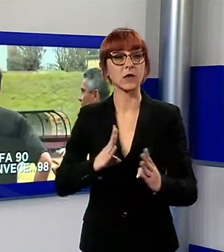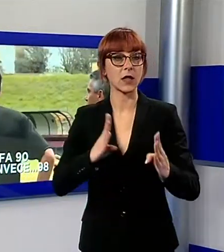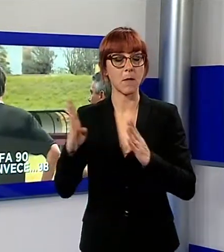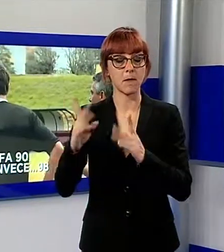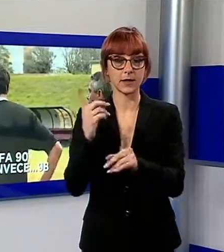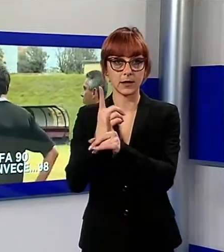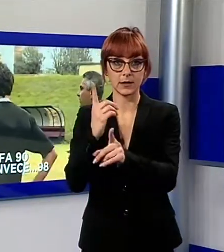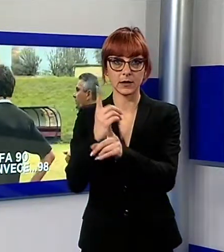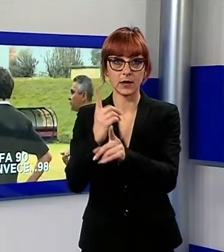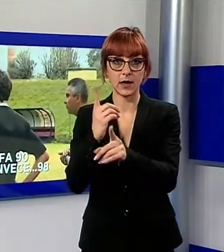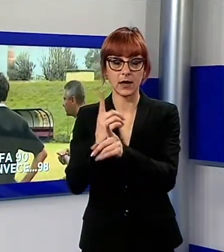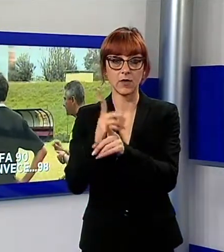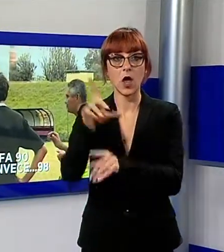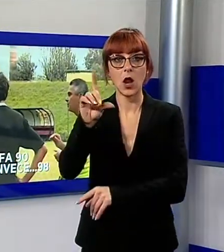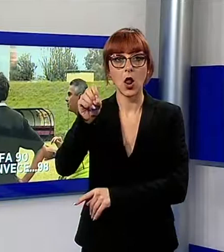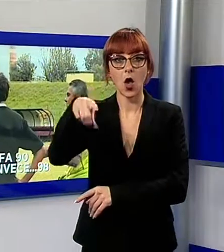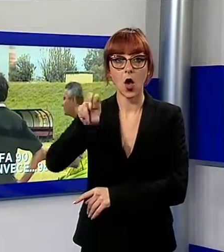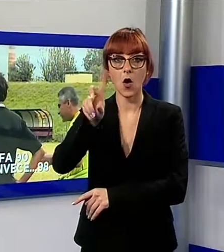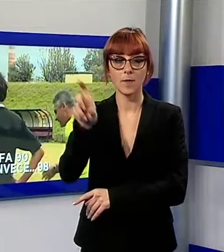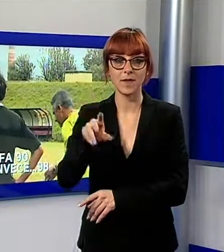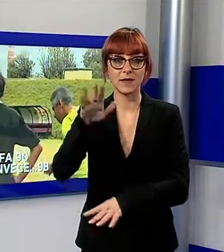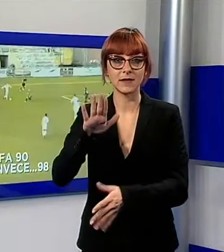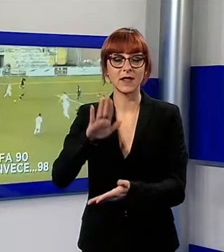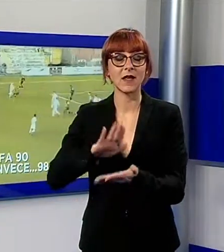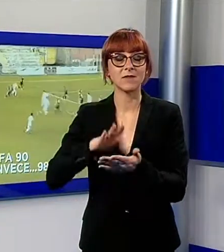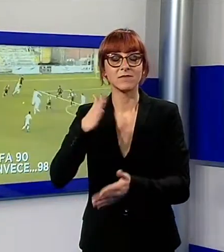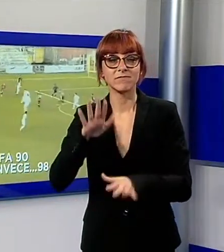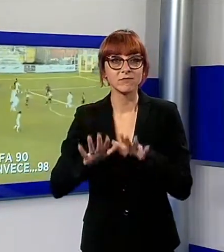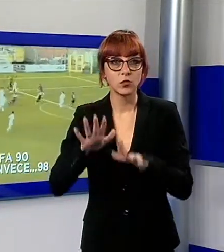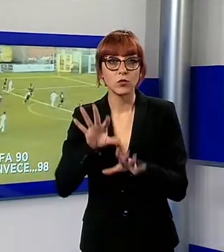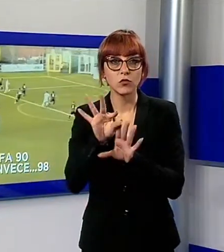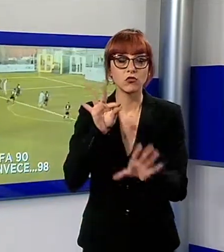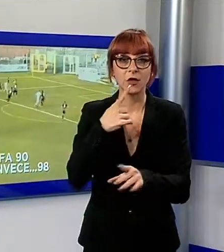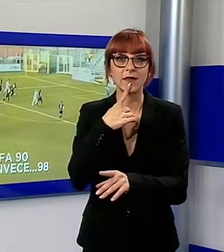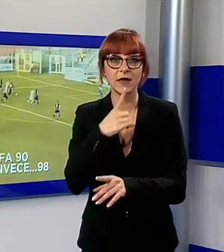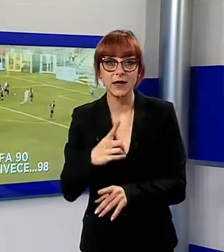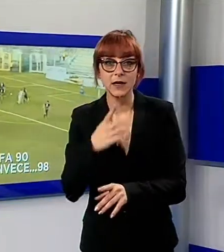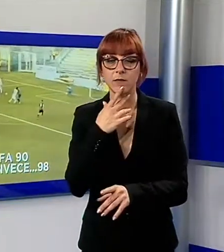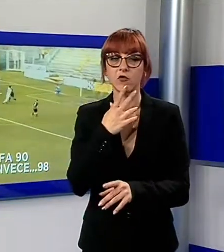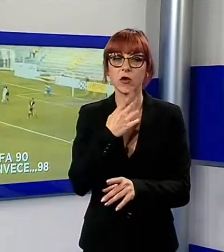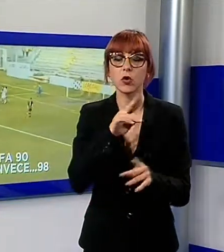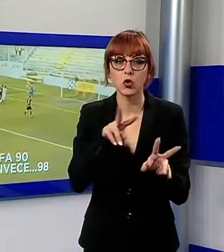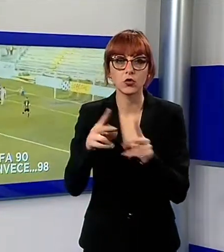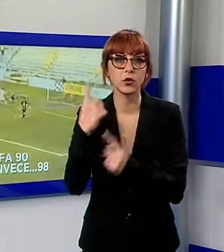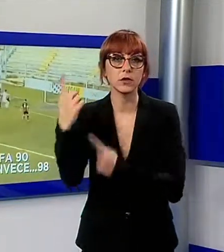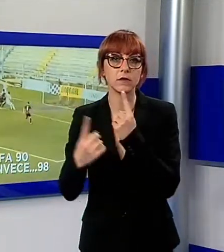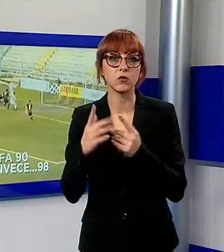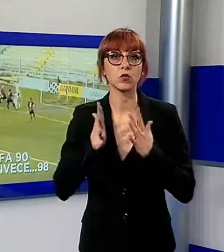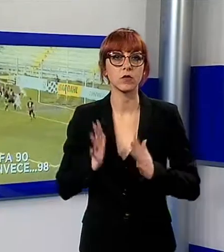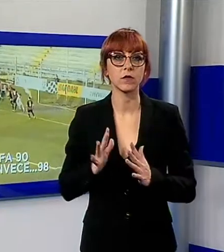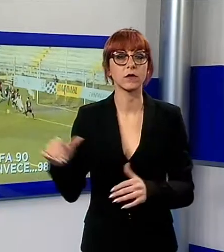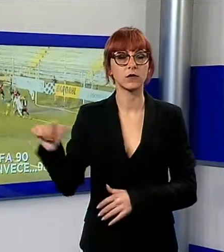riconfermato Lopez valuta le scelte, forse la difesa a 4 e si monitorano le condizioni fisiche di Sheki Lazze.